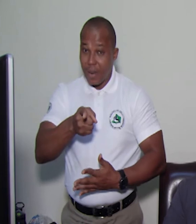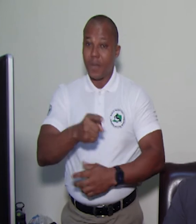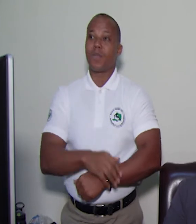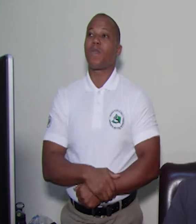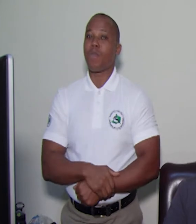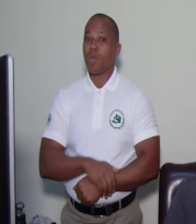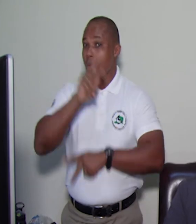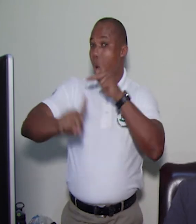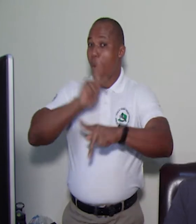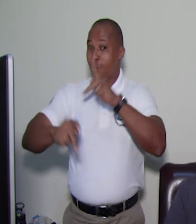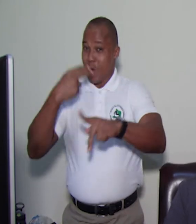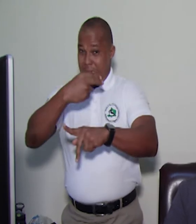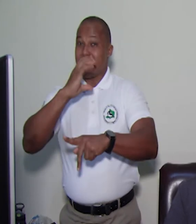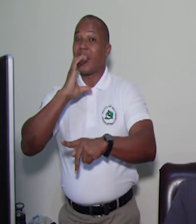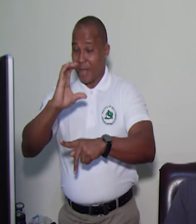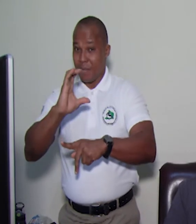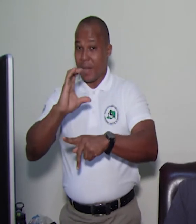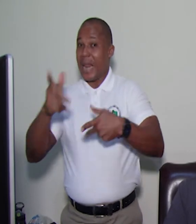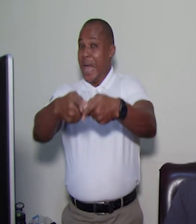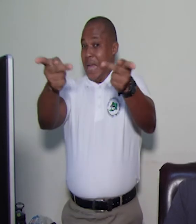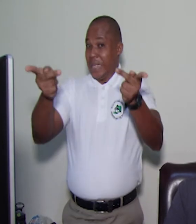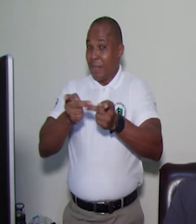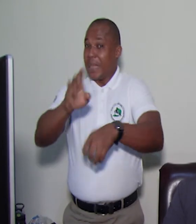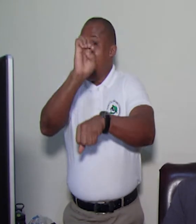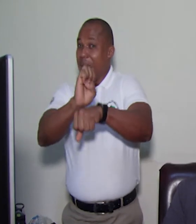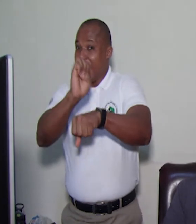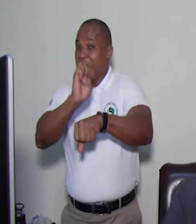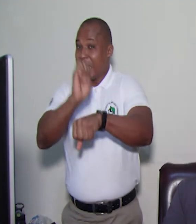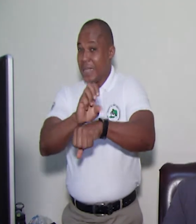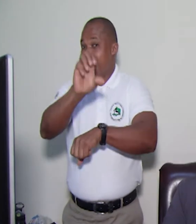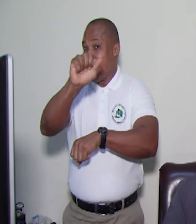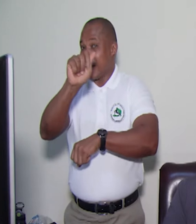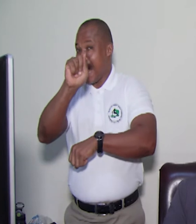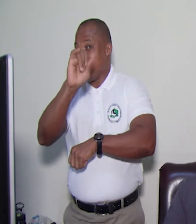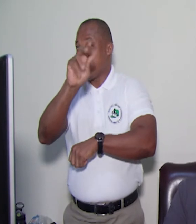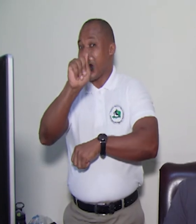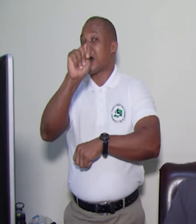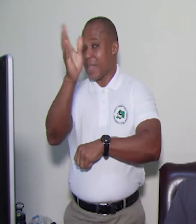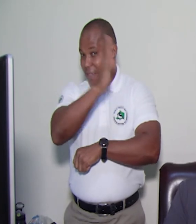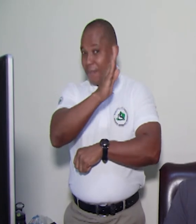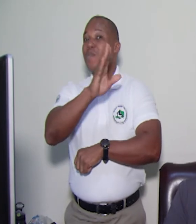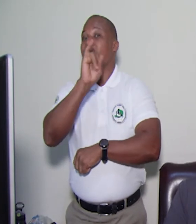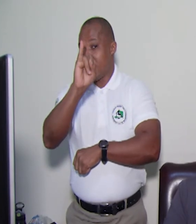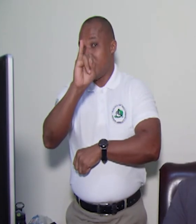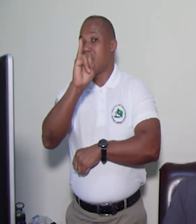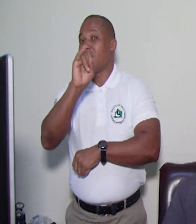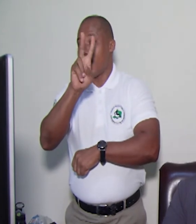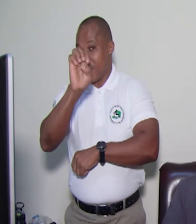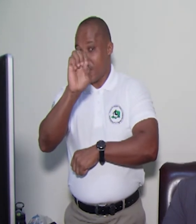yo te wotrouve yo sou la kou sentive nan l'eglise sentive la. Nou men nou te deplase avek